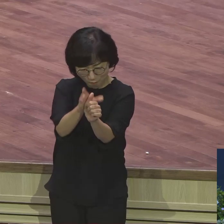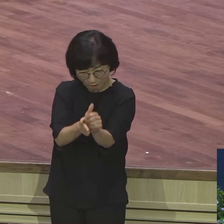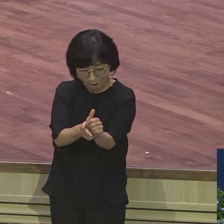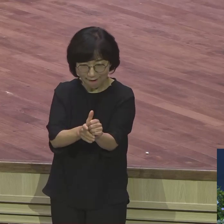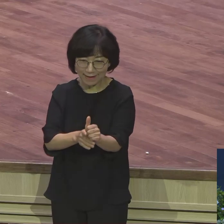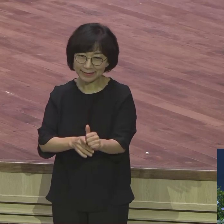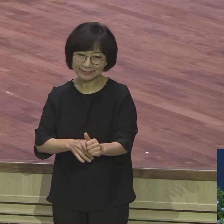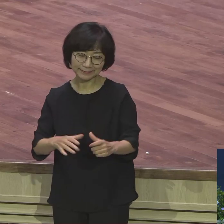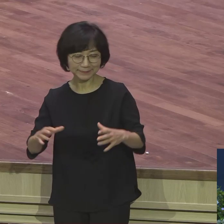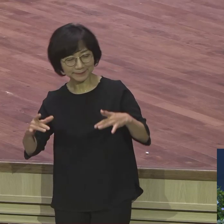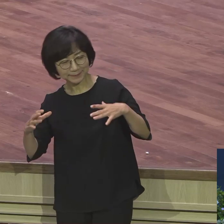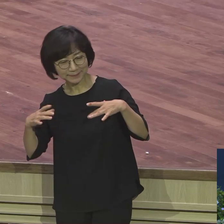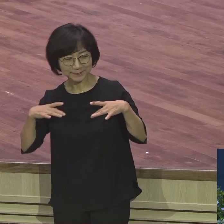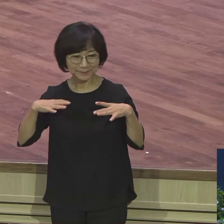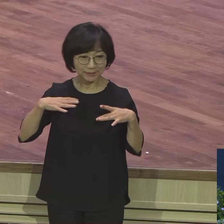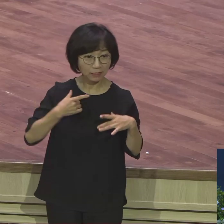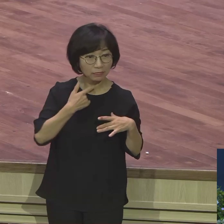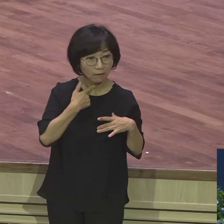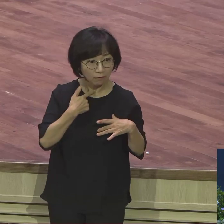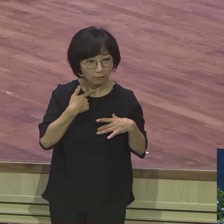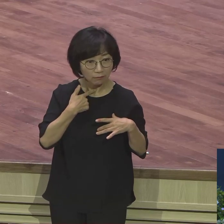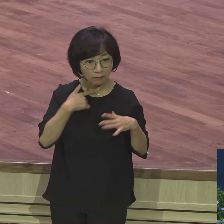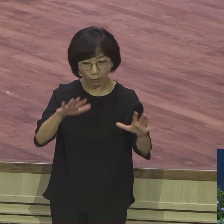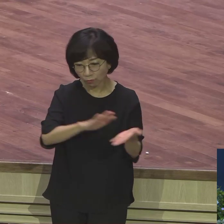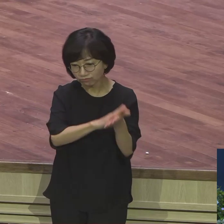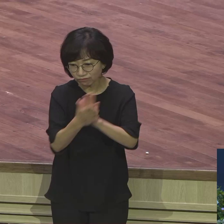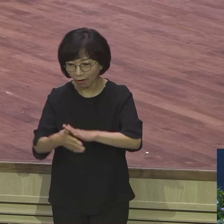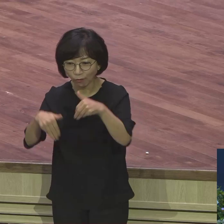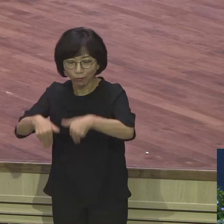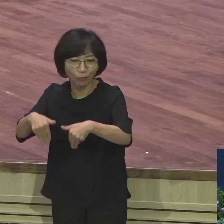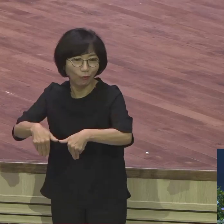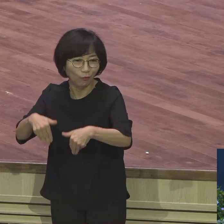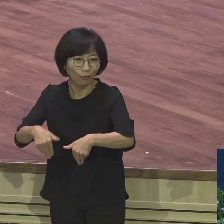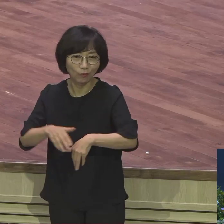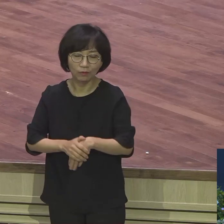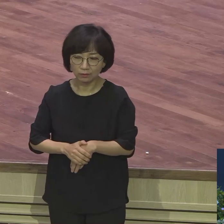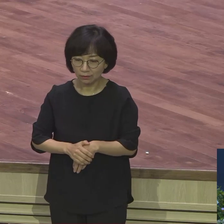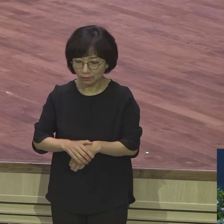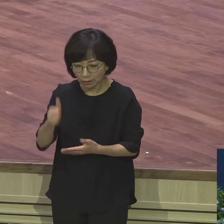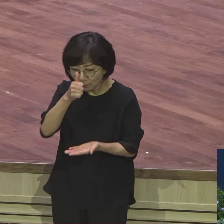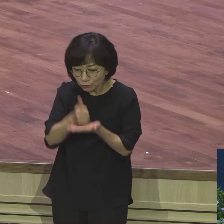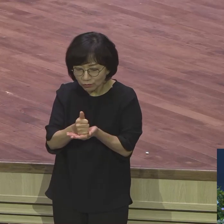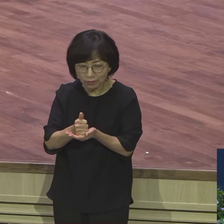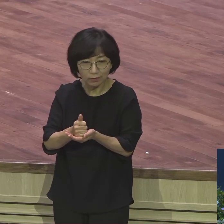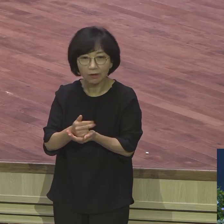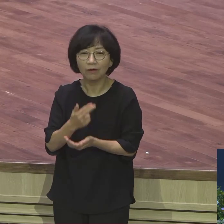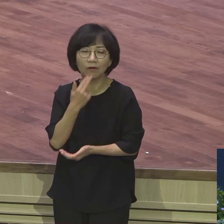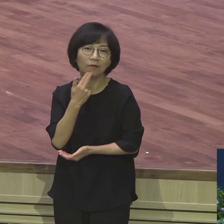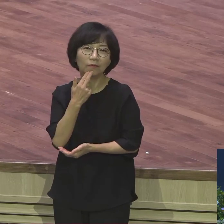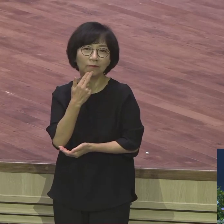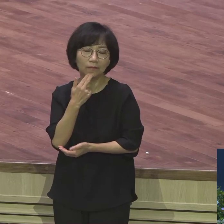노예 신분으로 전략하고 자기는 아무런 잘못도 없는데 억울하게